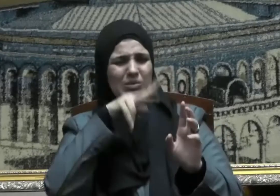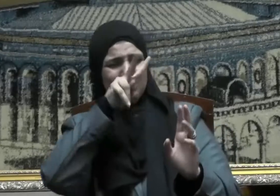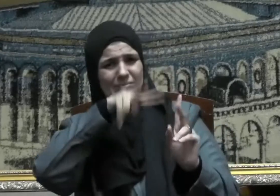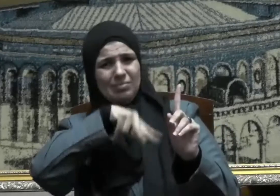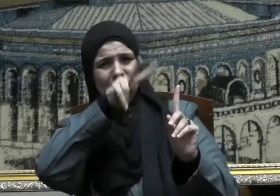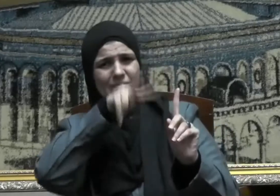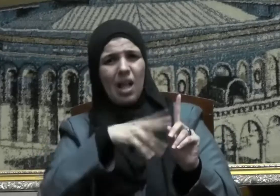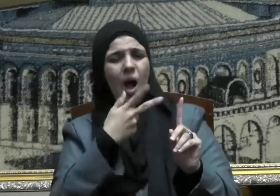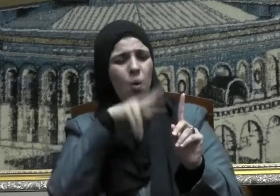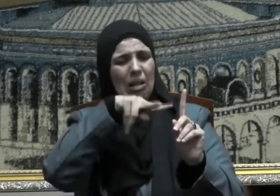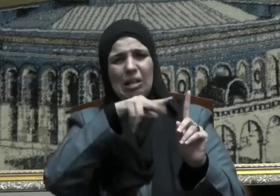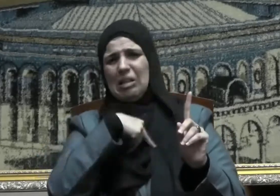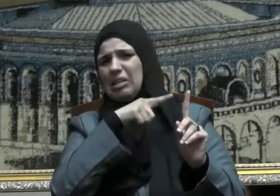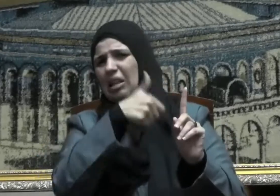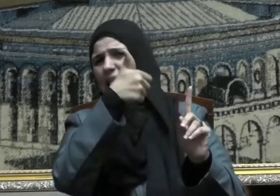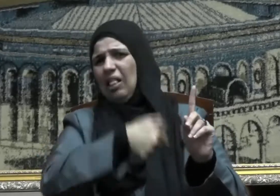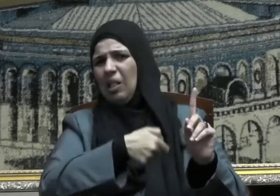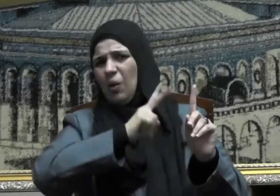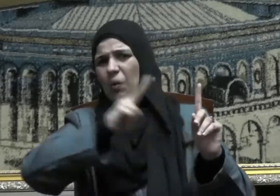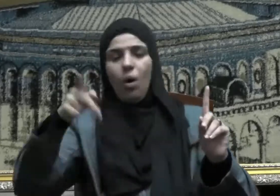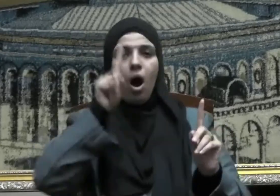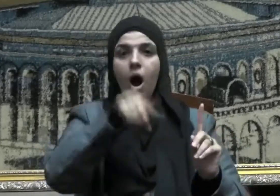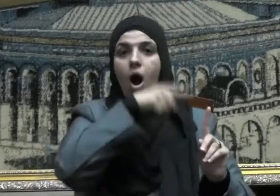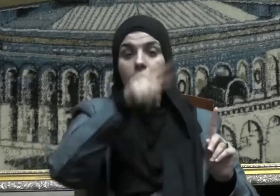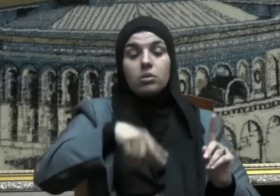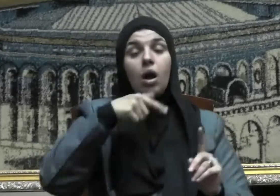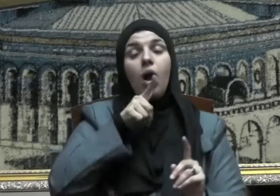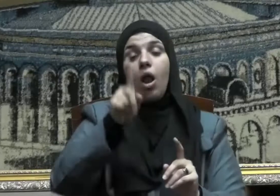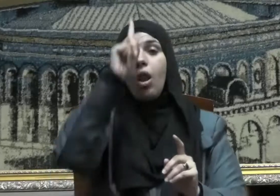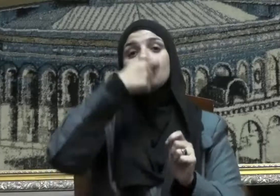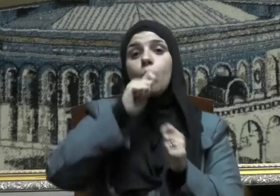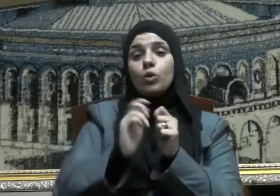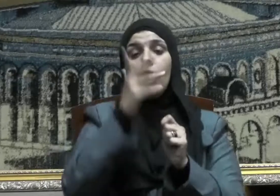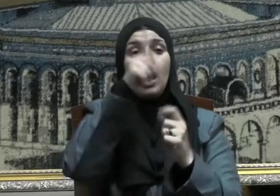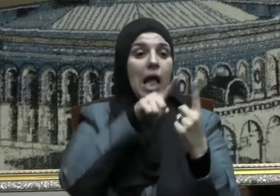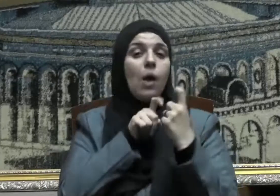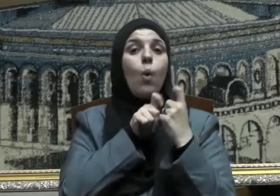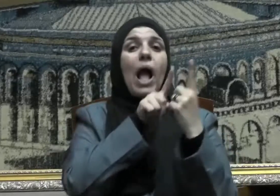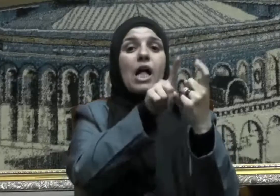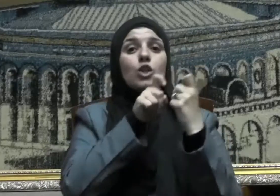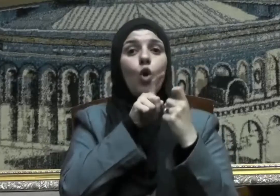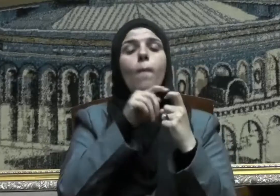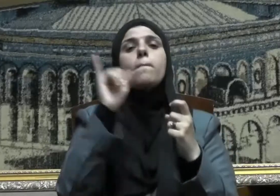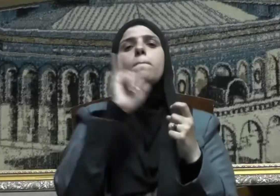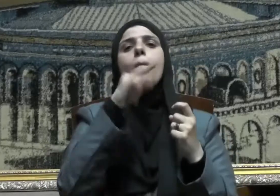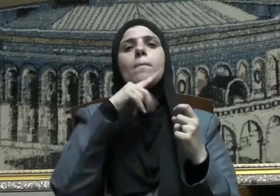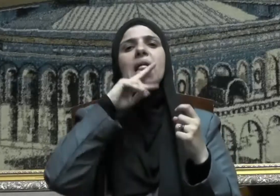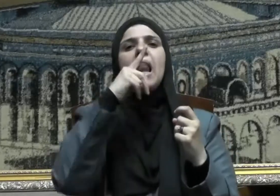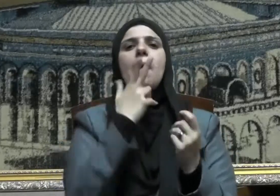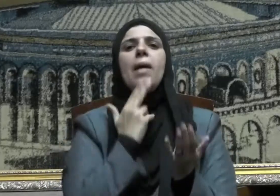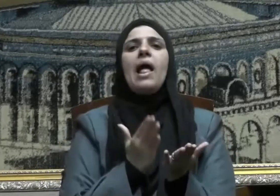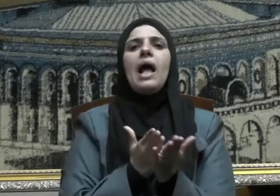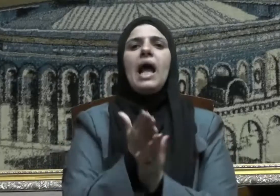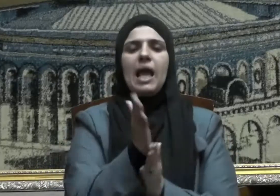السخرية منهم أو احتقارهم قال تعالى وجادلهم بالتي هي أحسن